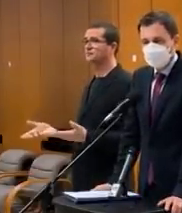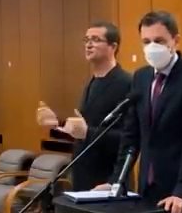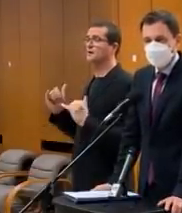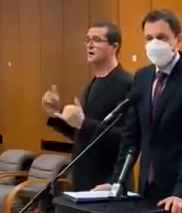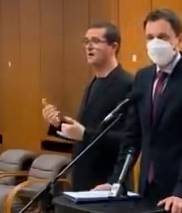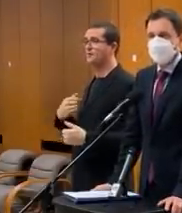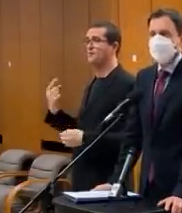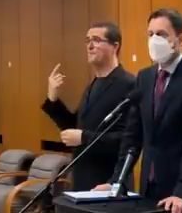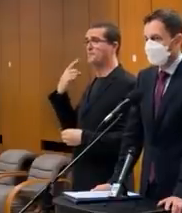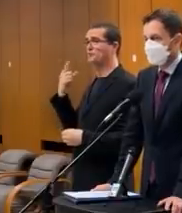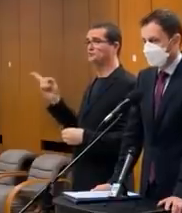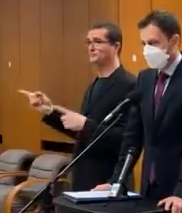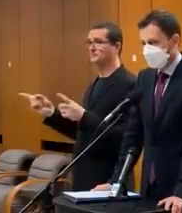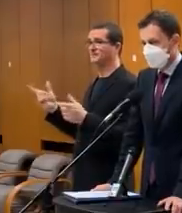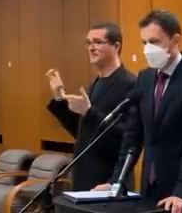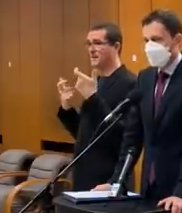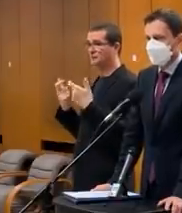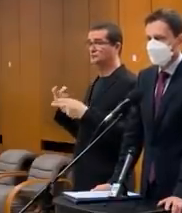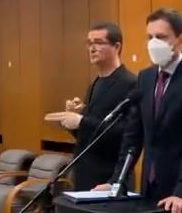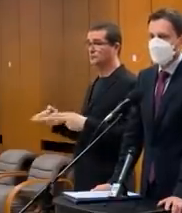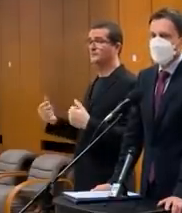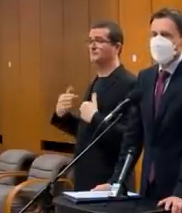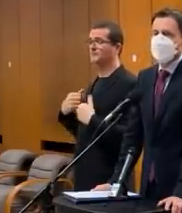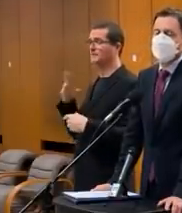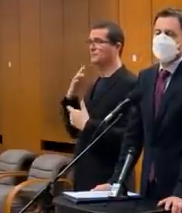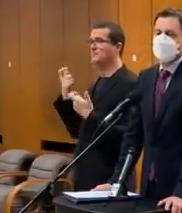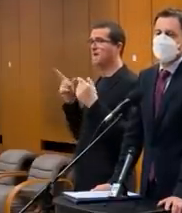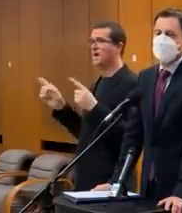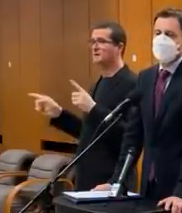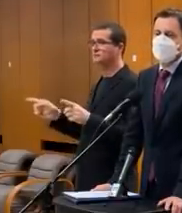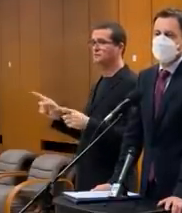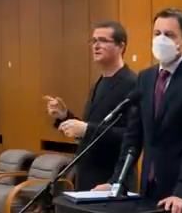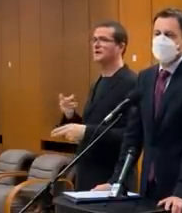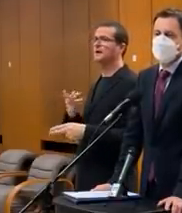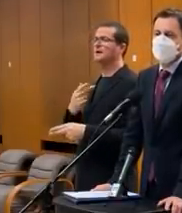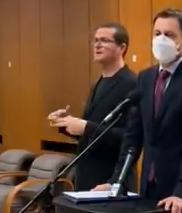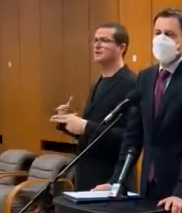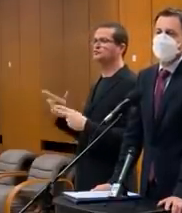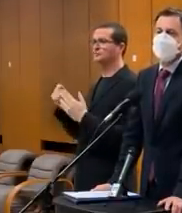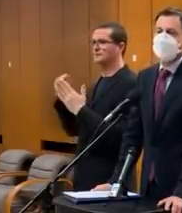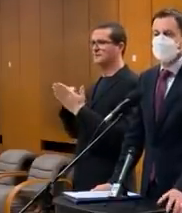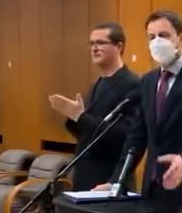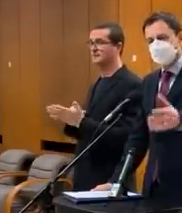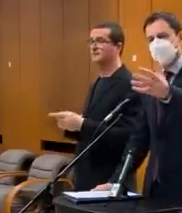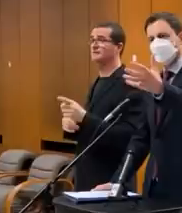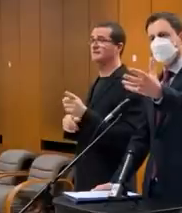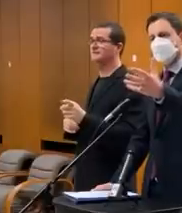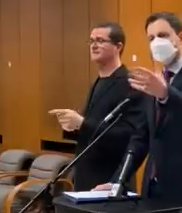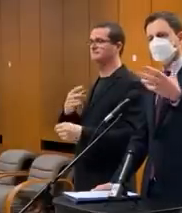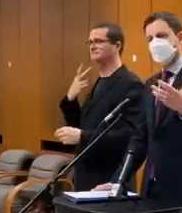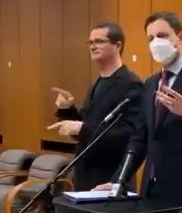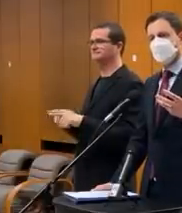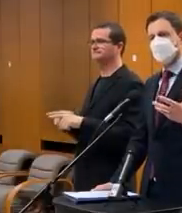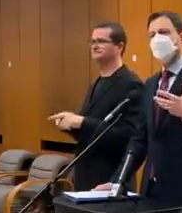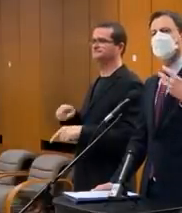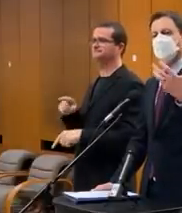áno, počujem, počujem ich názor v poriadku, ale my sa nemôžeme riadiť názormi, my sa musíme riadiť dátami. A skôr to vnímam